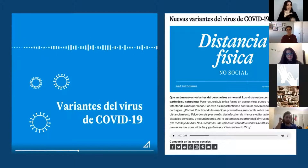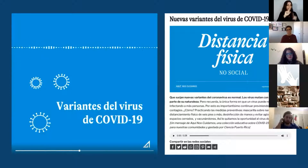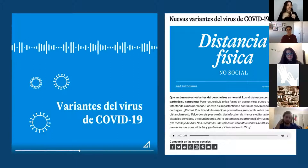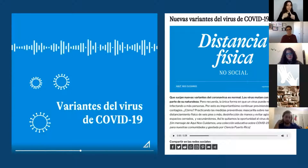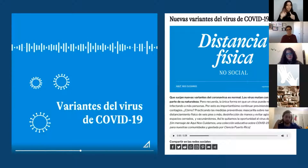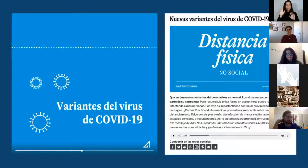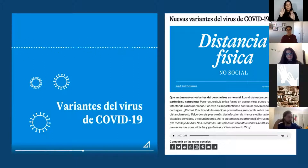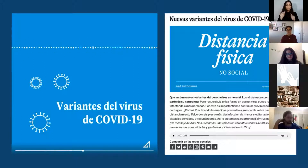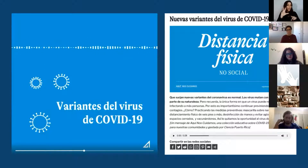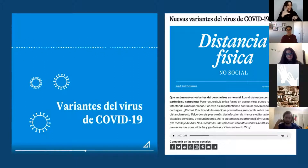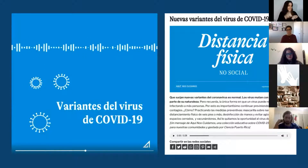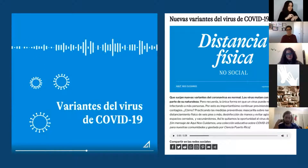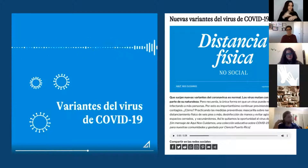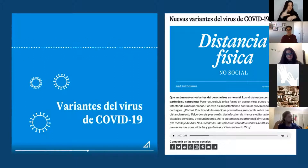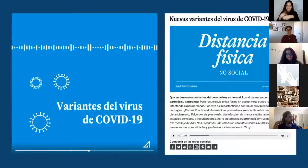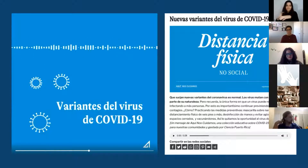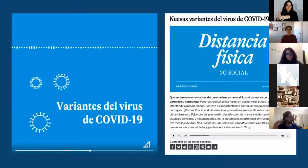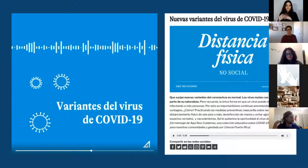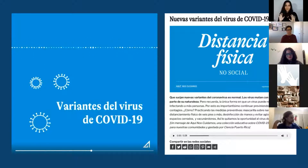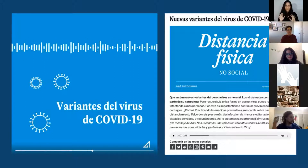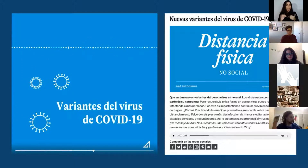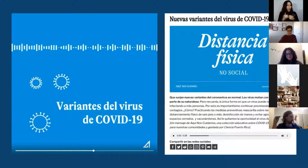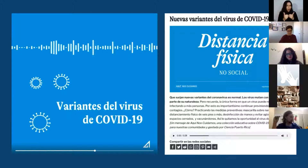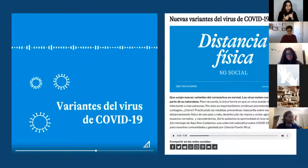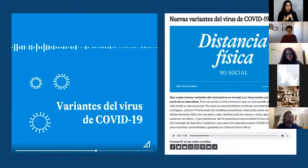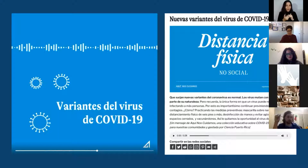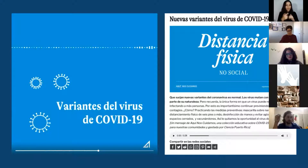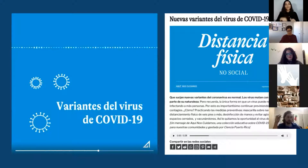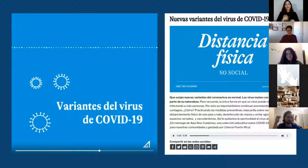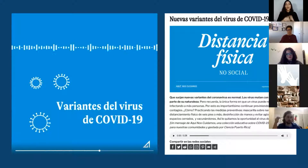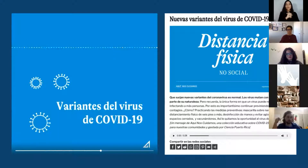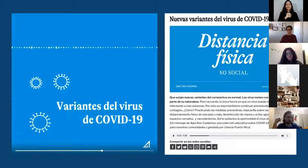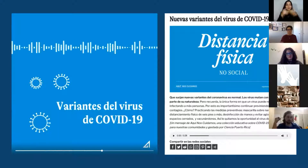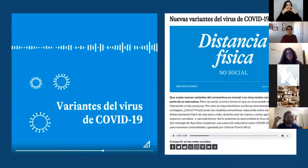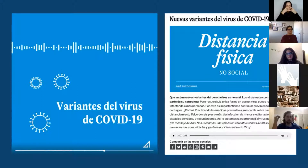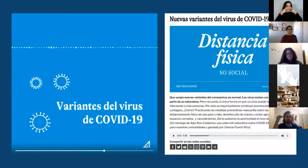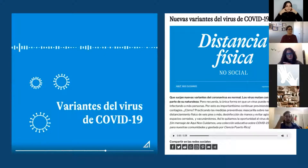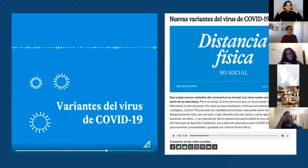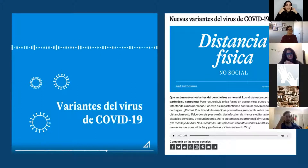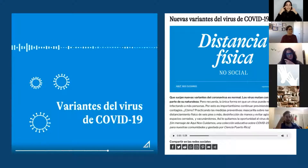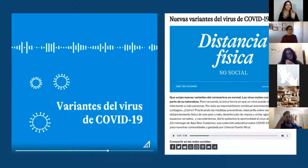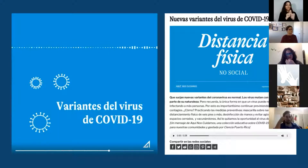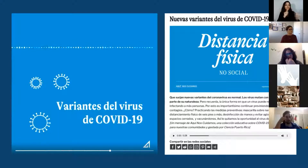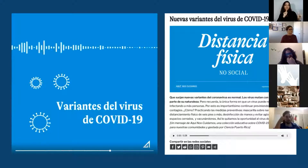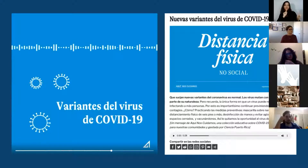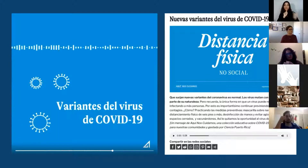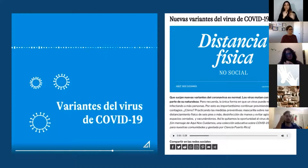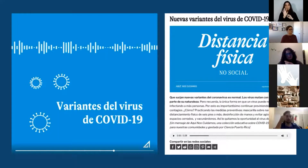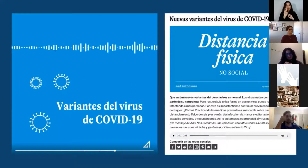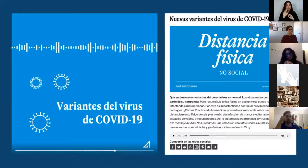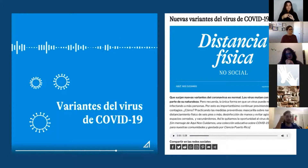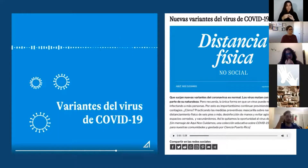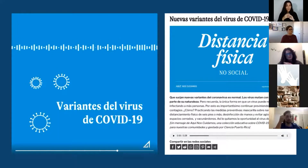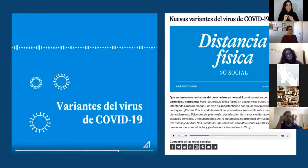necesario prevenir nuevos contagios. ¿Cómo? Usando mascarillas sobre nariz y boca, practicando distancia física de seis pies o más, desinfección de manos,